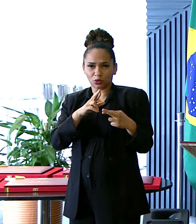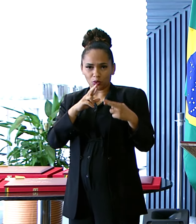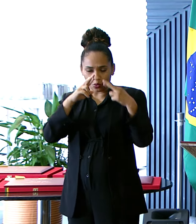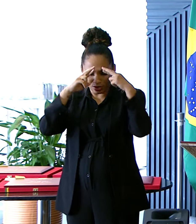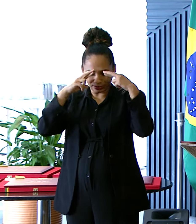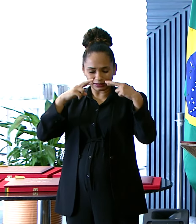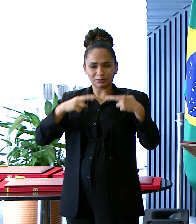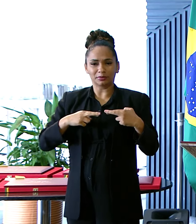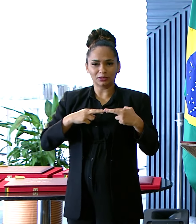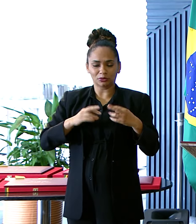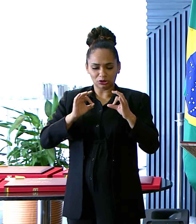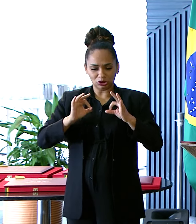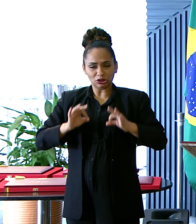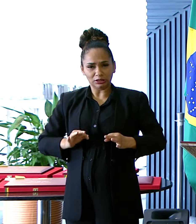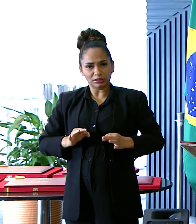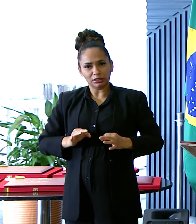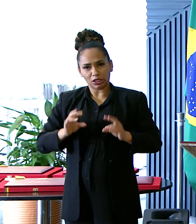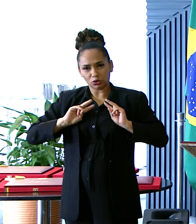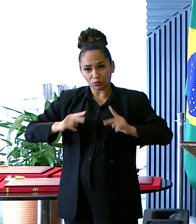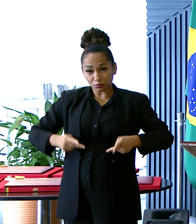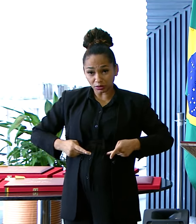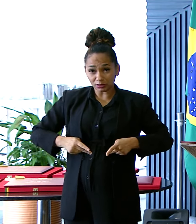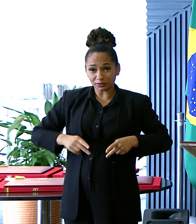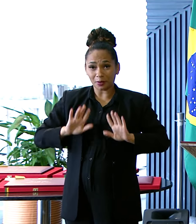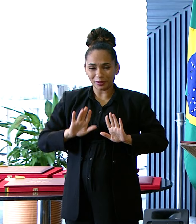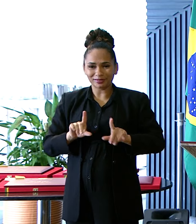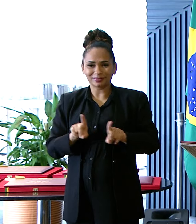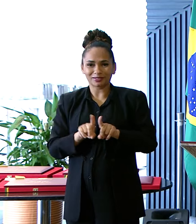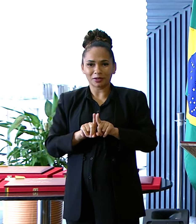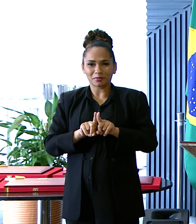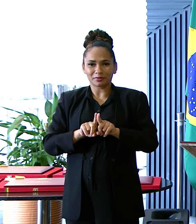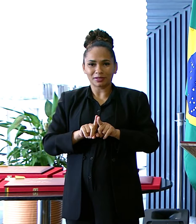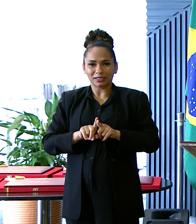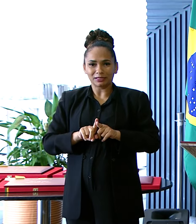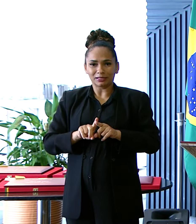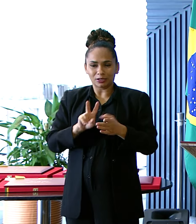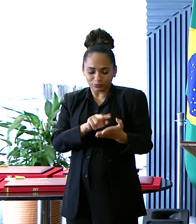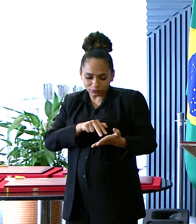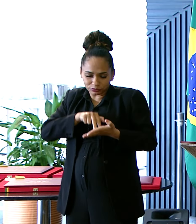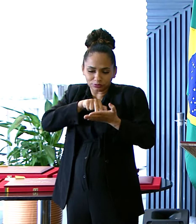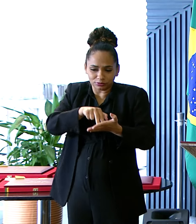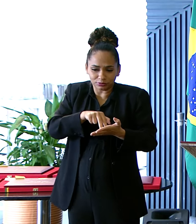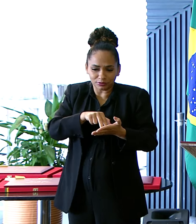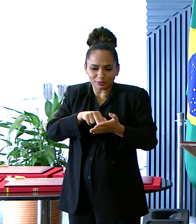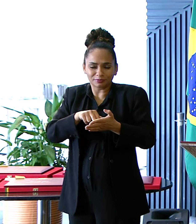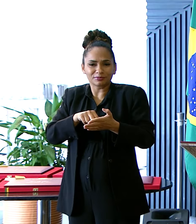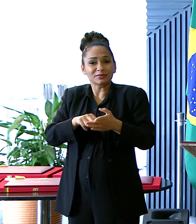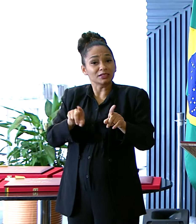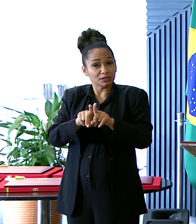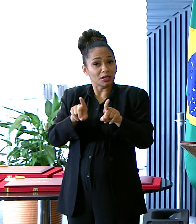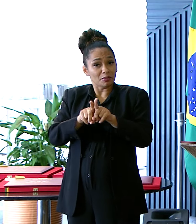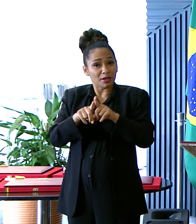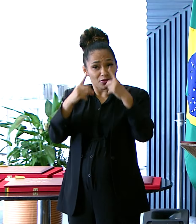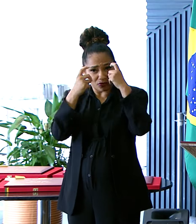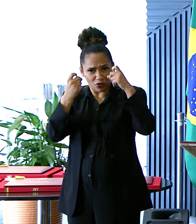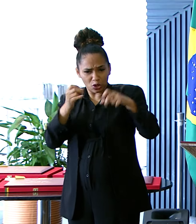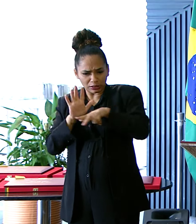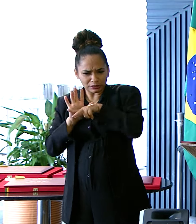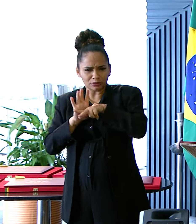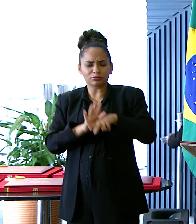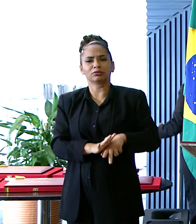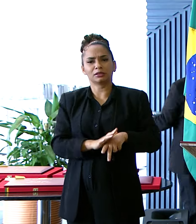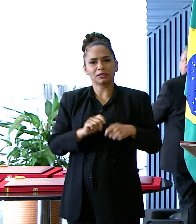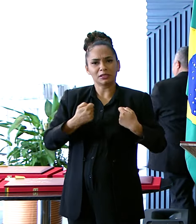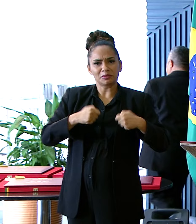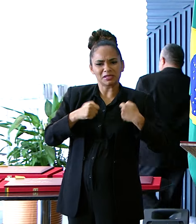dignidade humana E sobretudo A superação de imposições E violências Que tem sido tão difíceis De serem